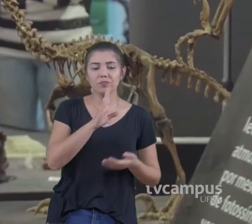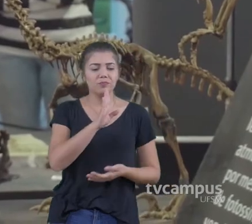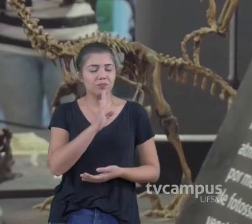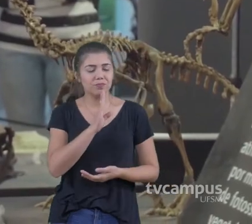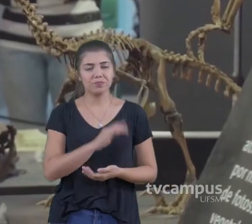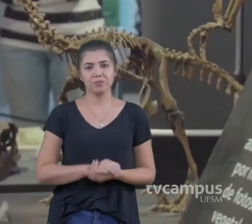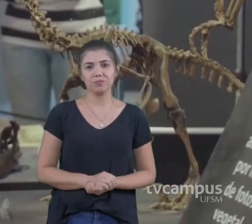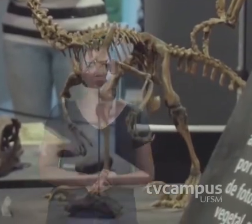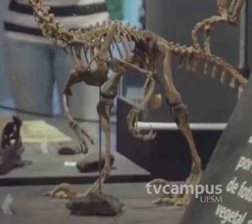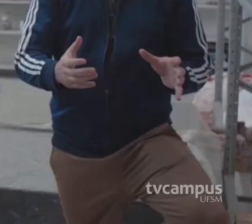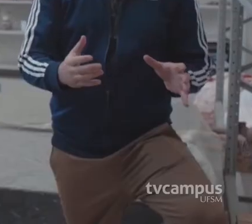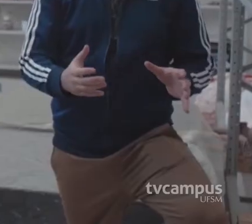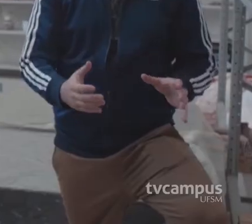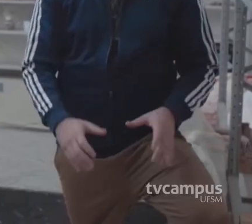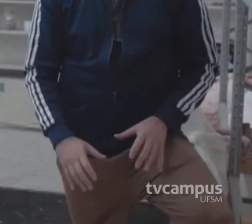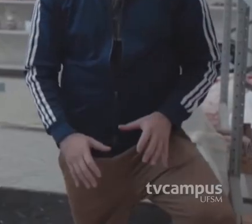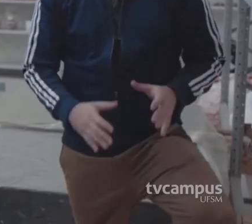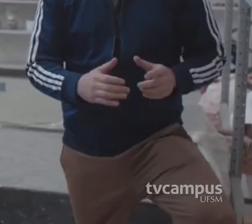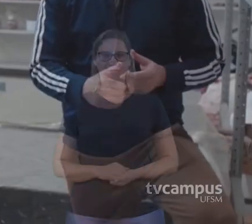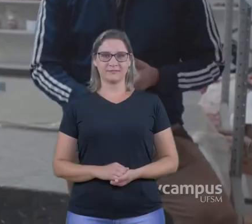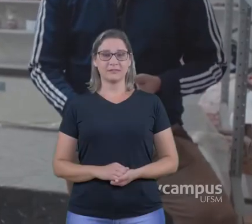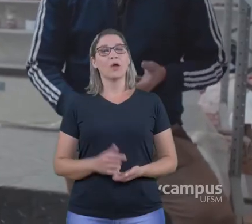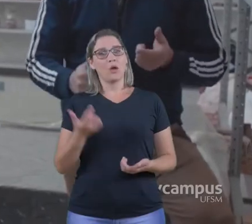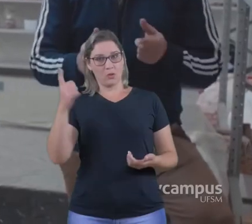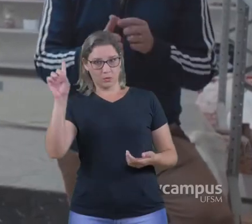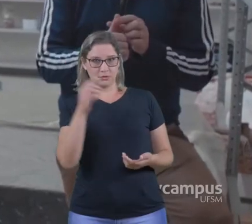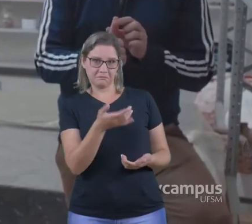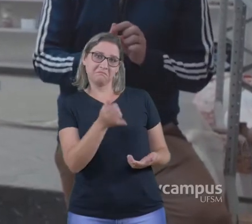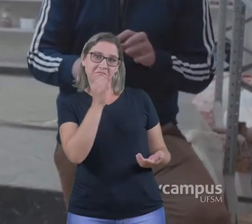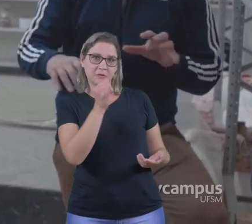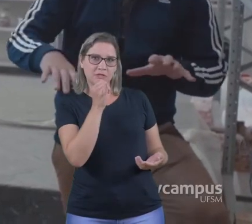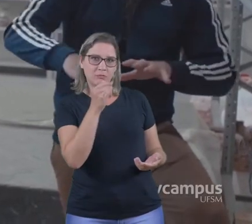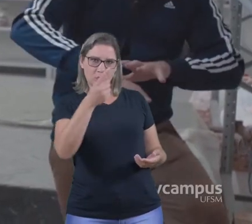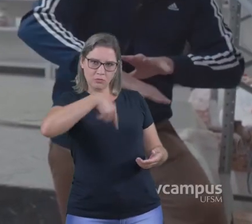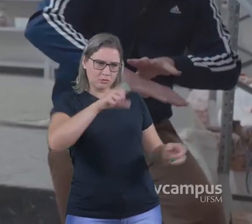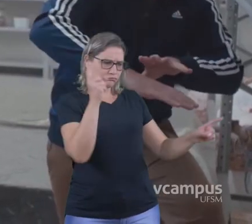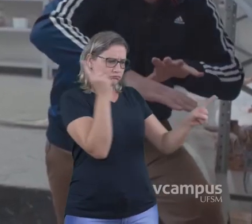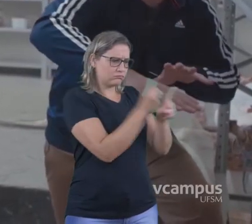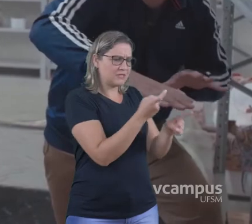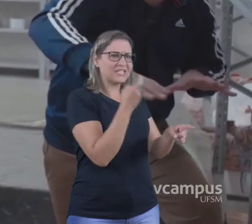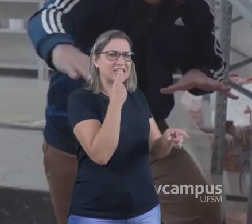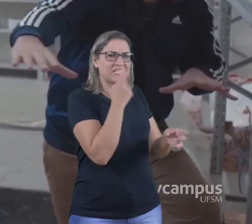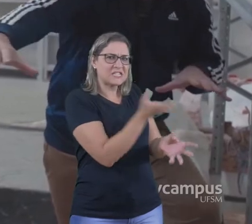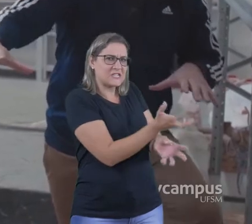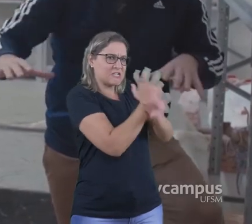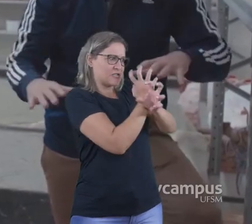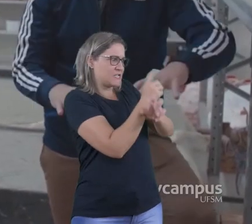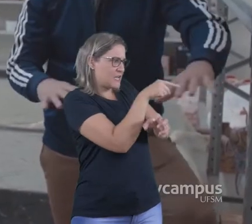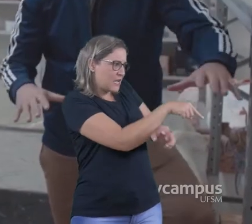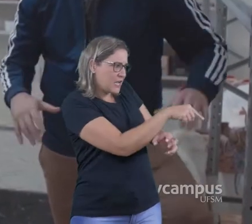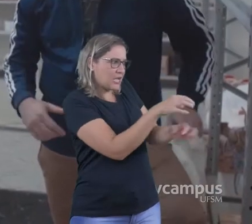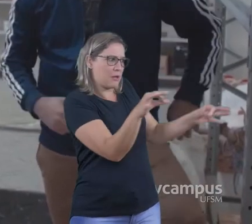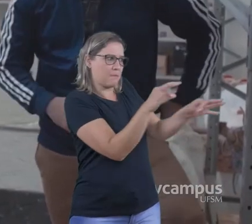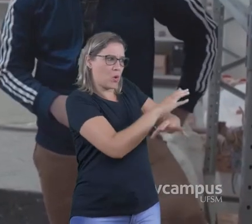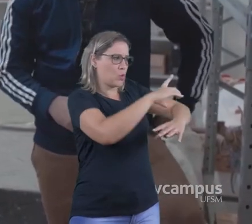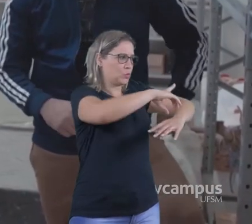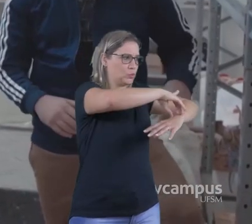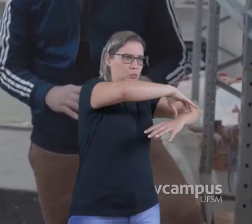as faixas etárias da sociedade Outra coisa Nunca a gente vai encontrar um esqueleto assim Que está totalmente exposto Aquela coisa, né, valediana